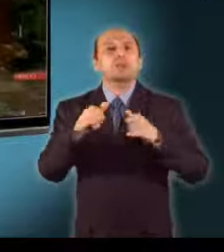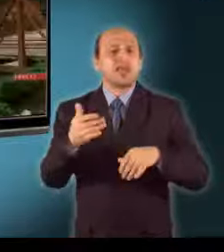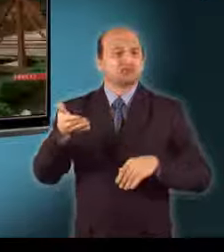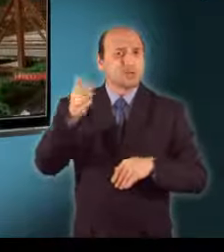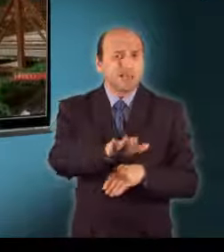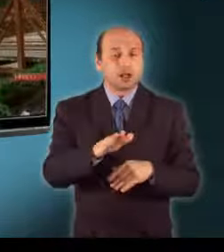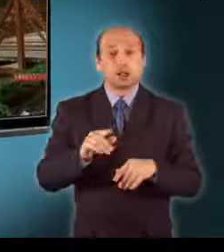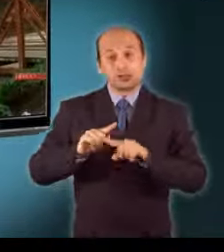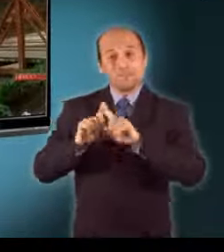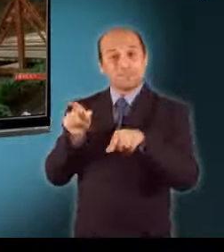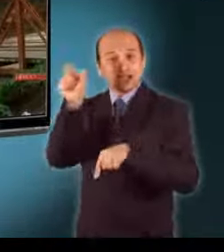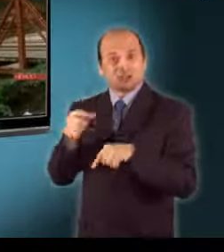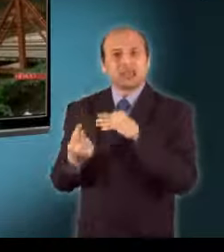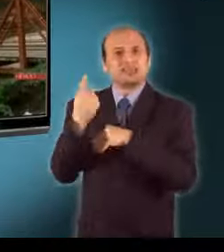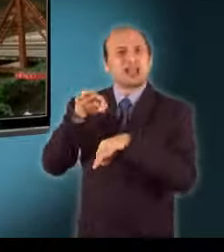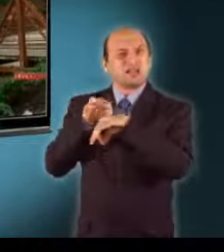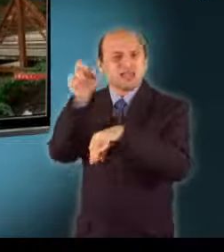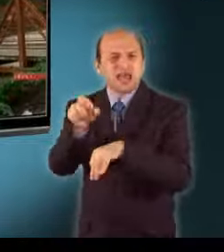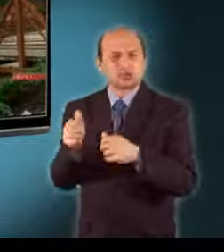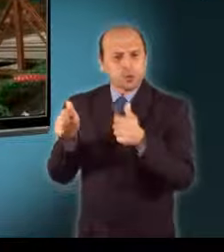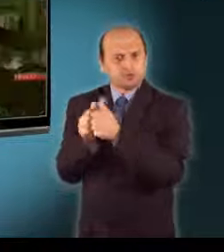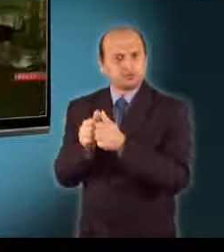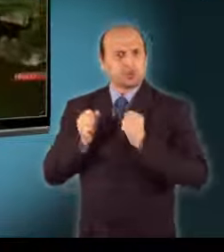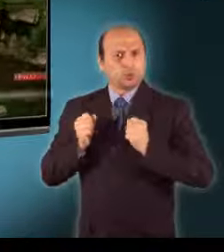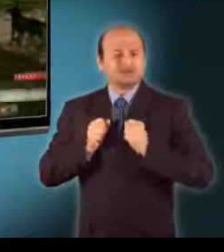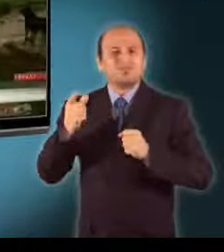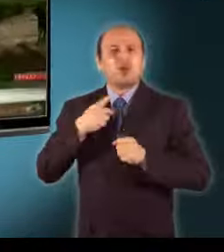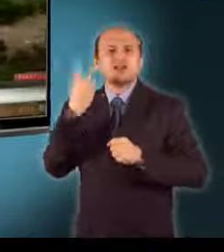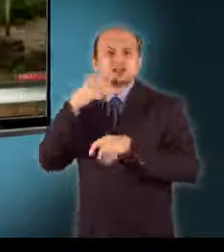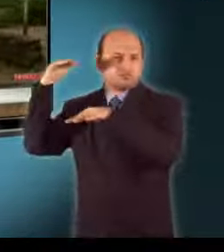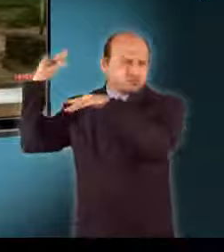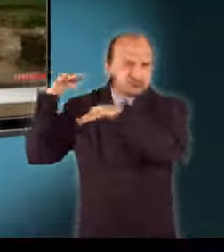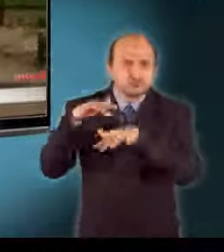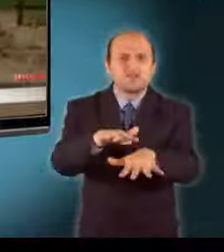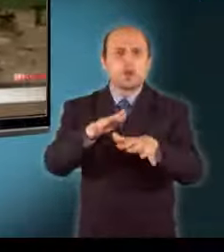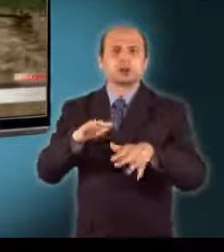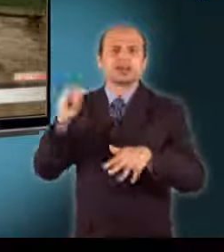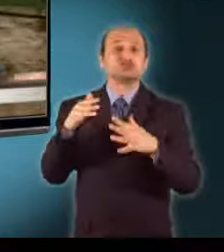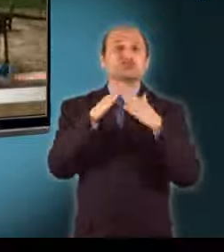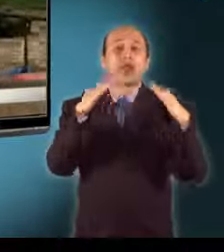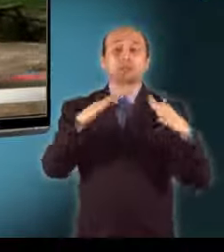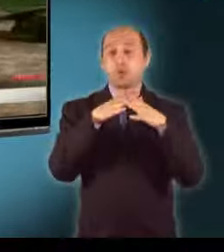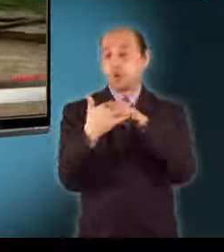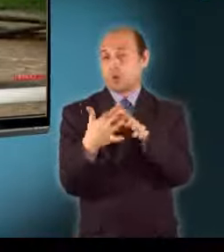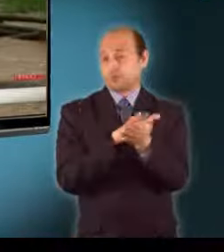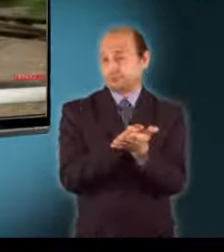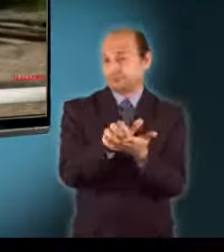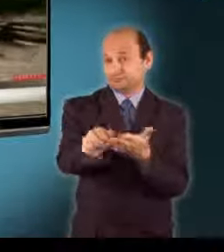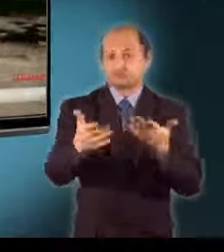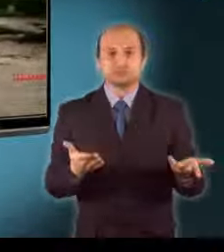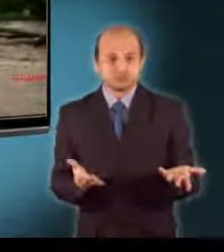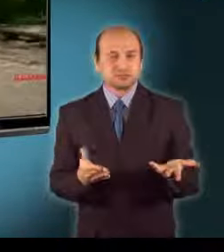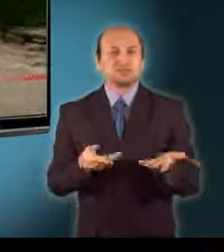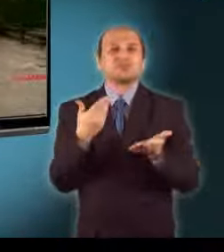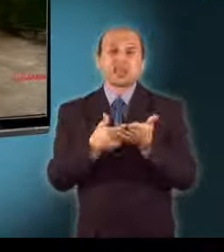vezetője pedig akkor vesztette életét, amikor a lezúduló föld elsodorta a táborukat. A hatóságok szerint a faluban rekedt